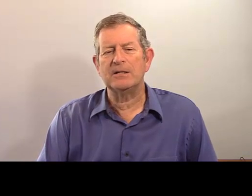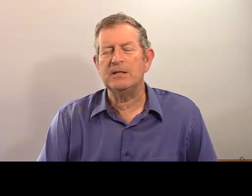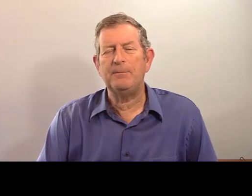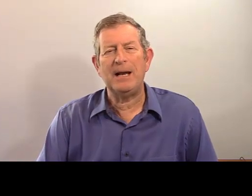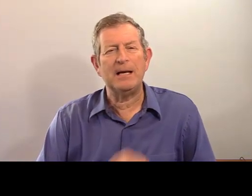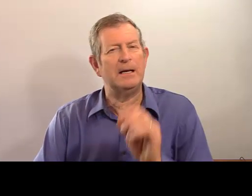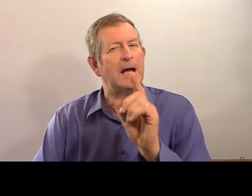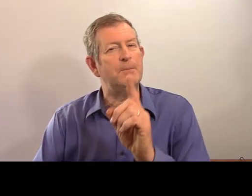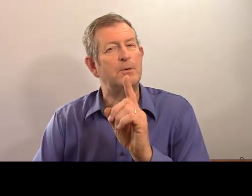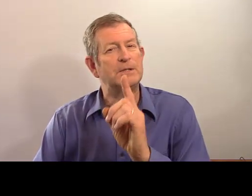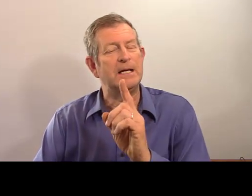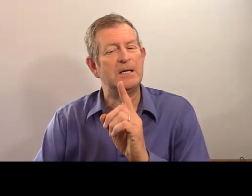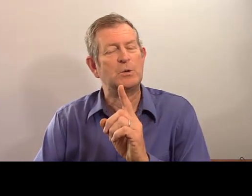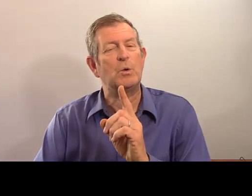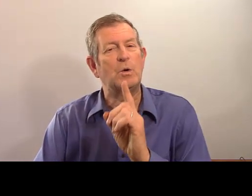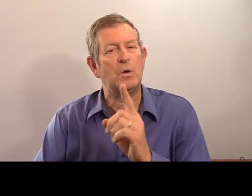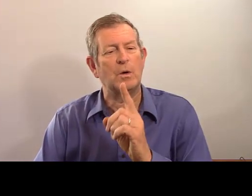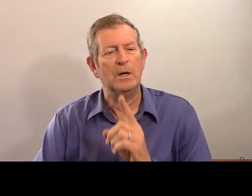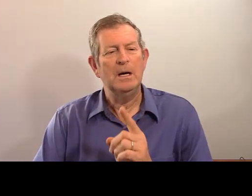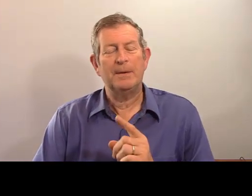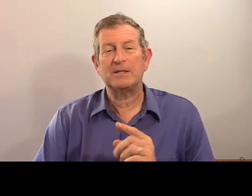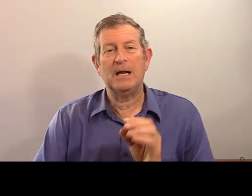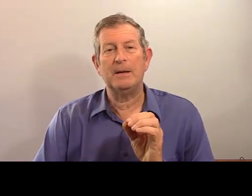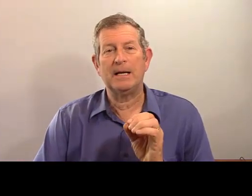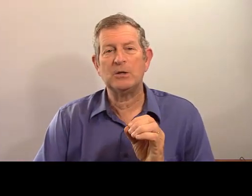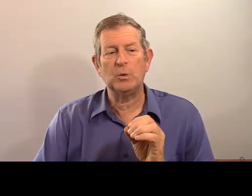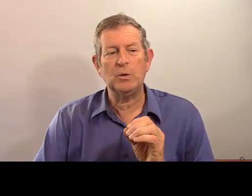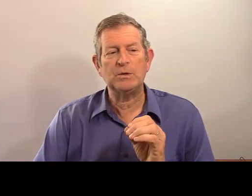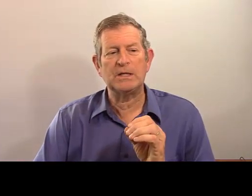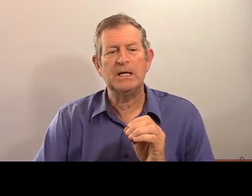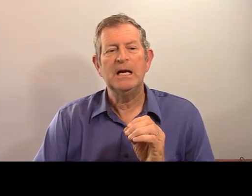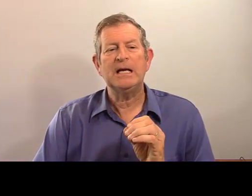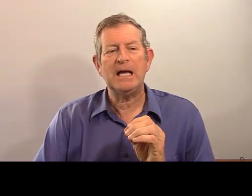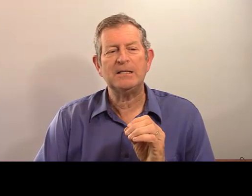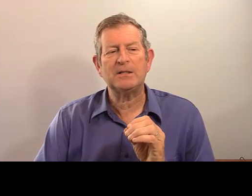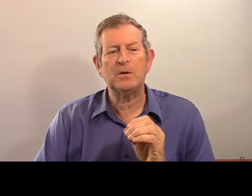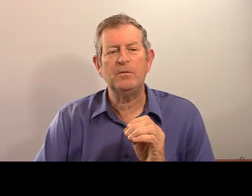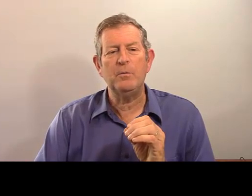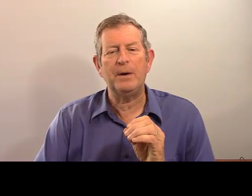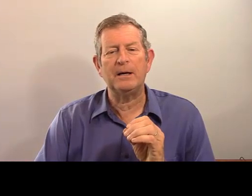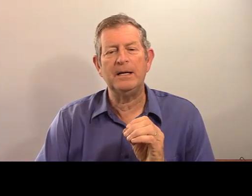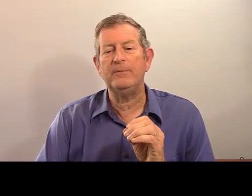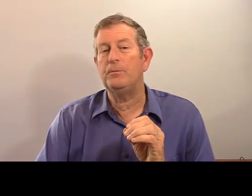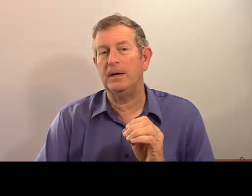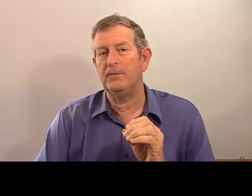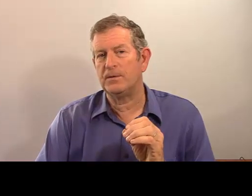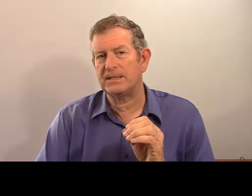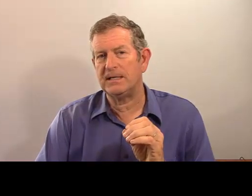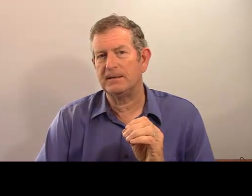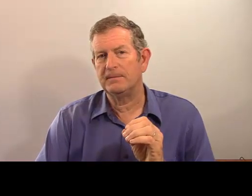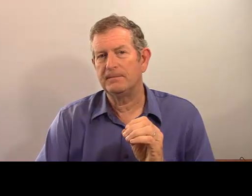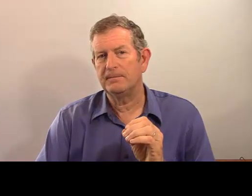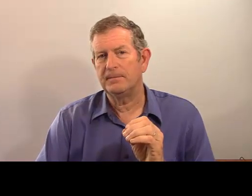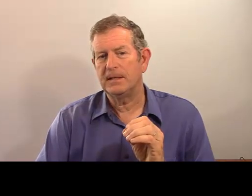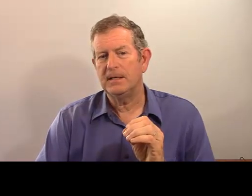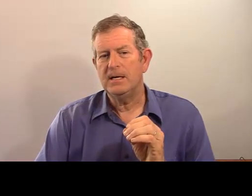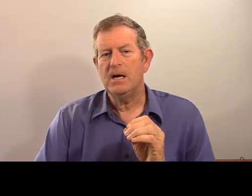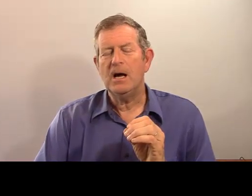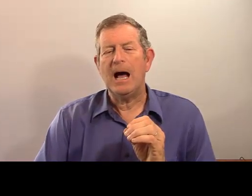Ce n'est pas la réponse à la question que... Parce que la question que,'était... Qu'est-ce que vous parlez ? Vous parlez français.